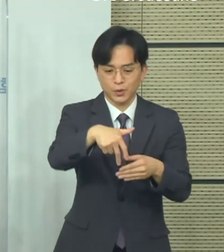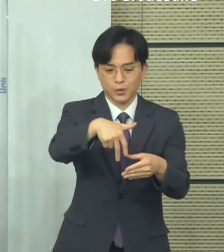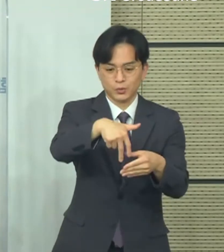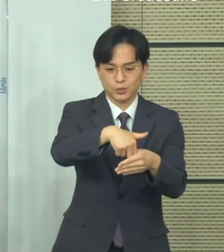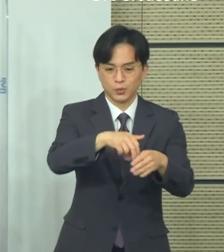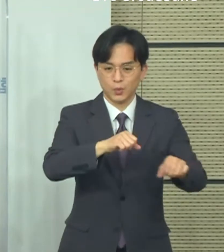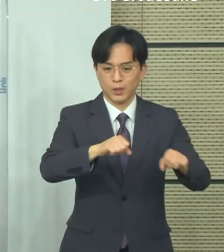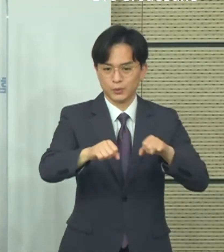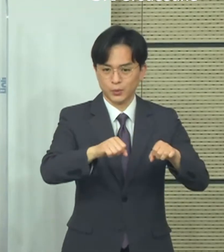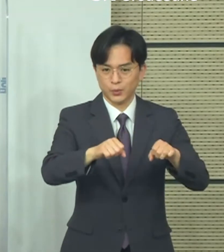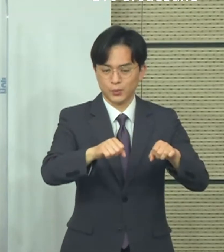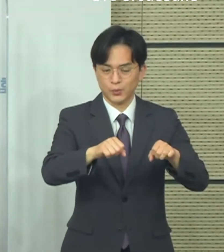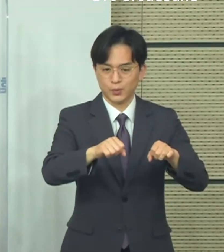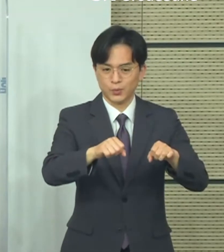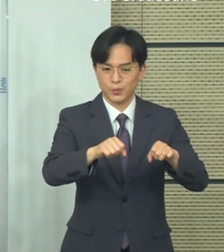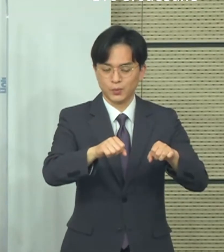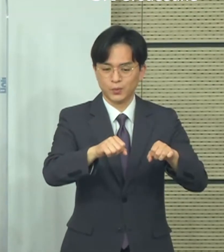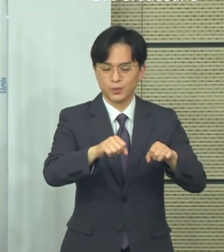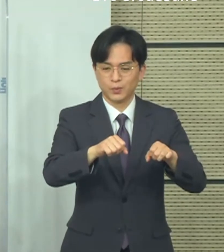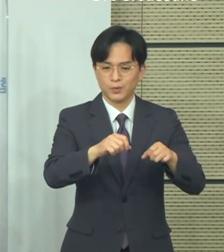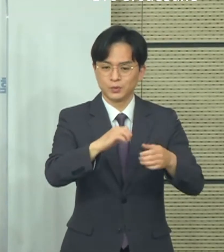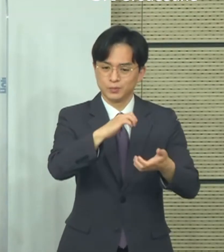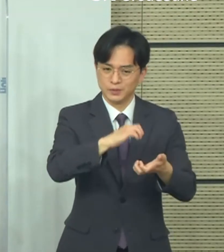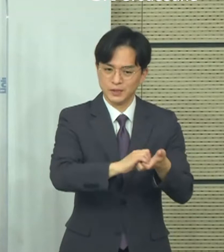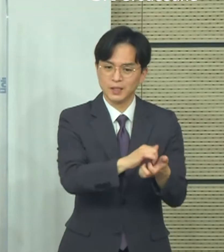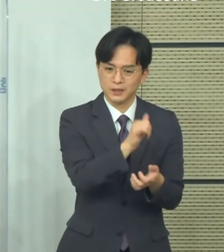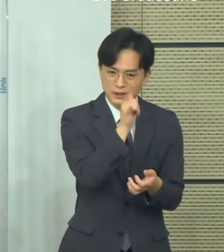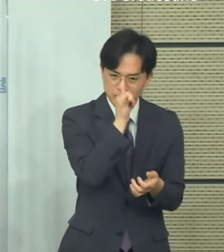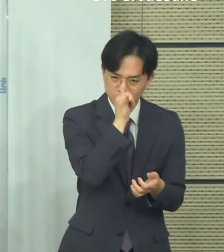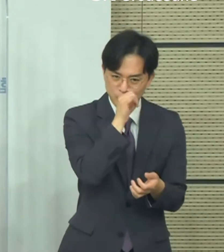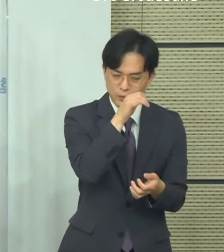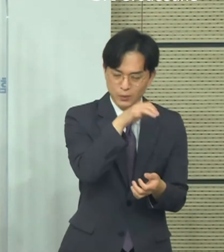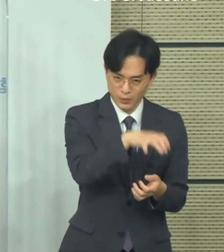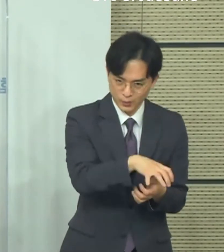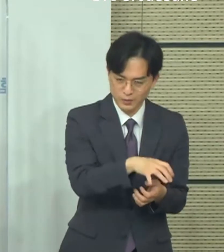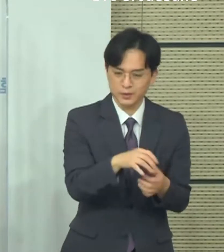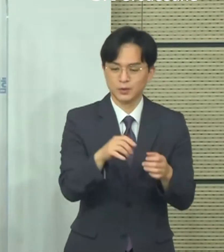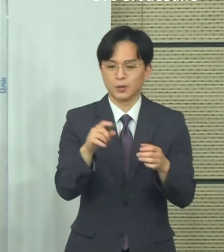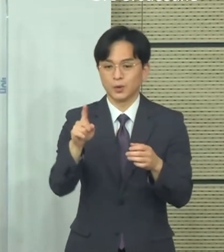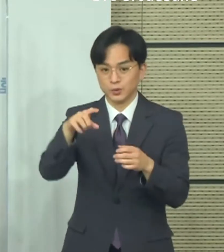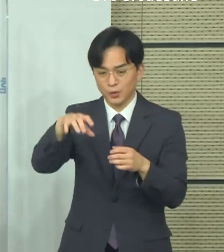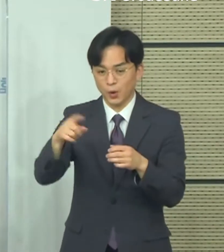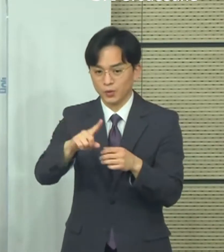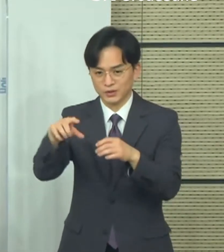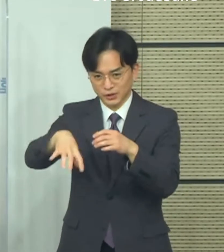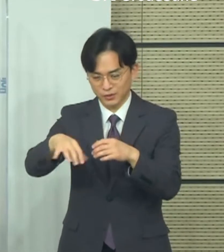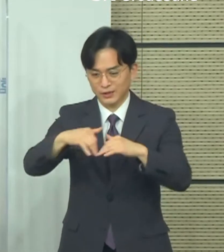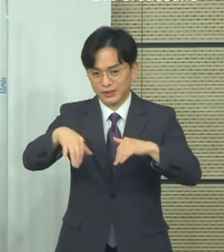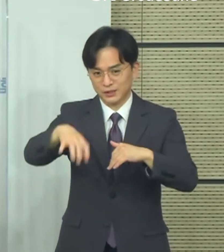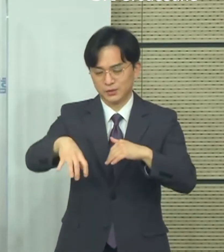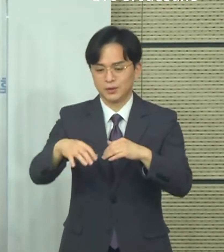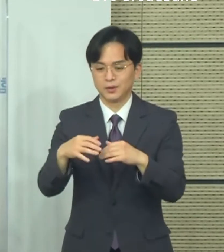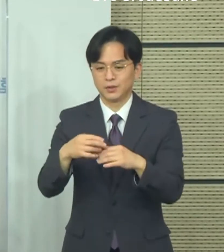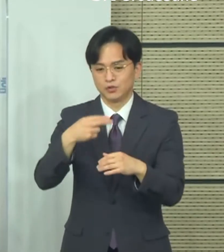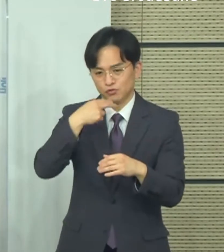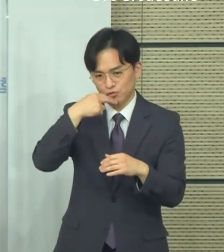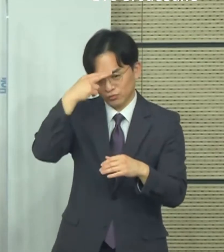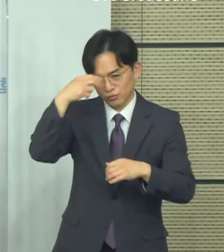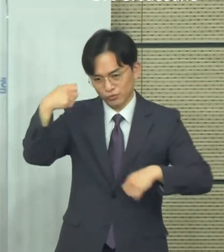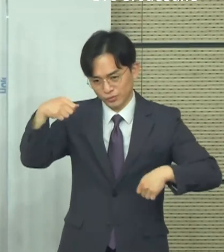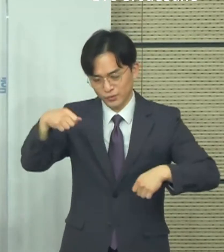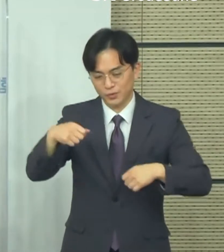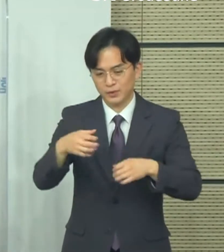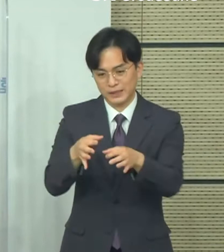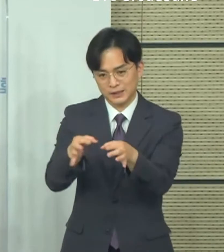대한 규제는 조금 운영을 하면서 갔던 지역들도 있고 어떤 지역은 유흥시설에 대해서는 조금 더 규제를